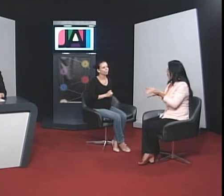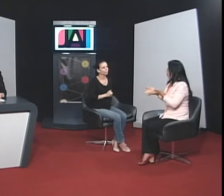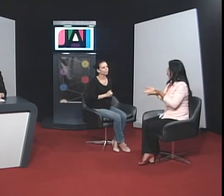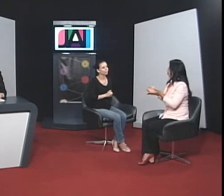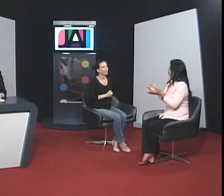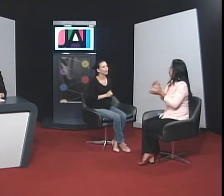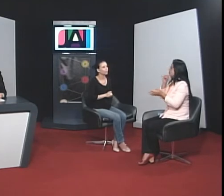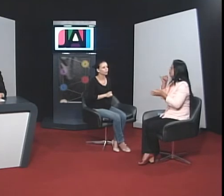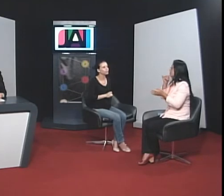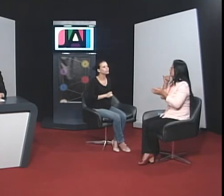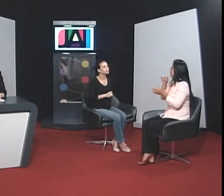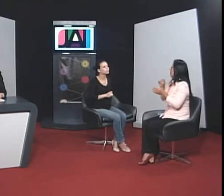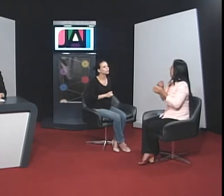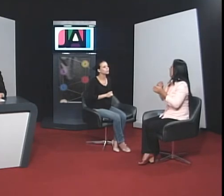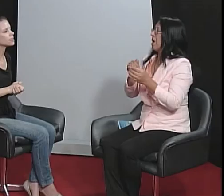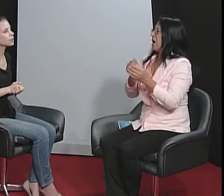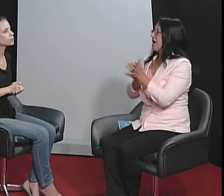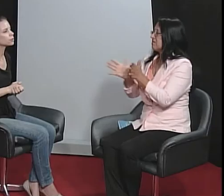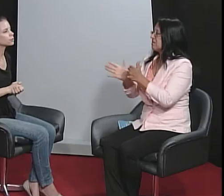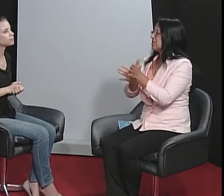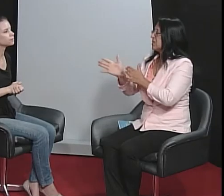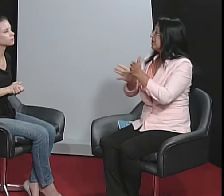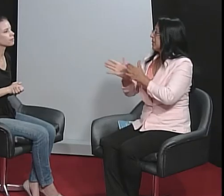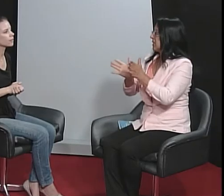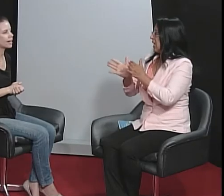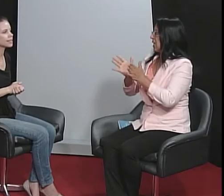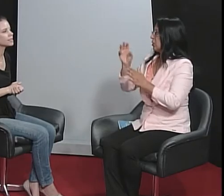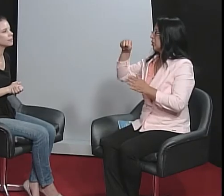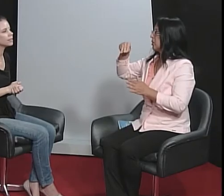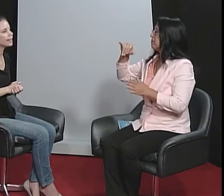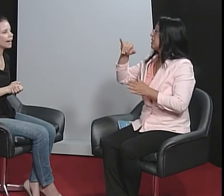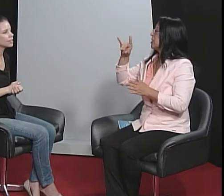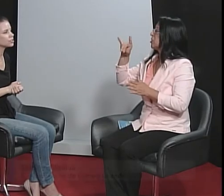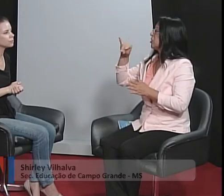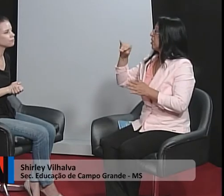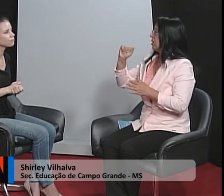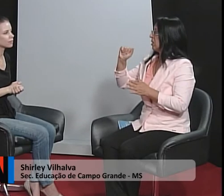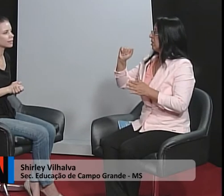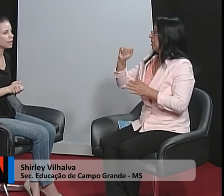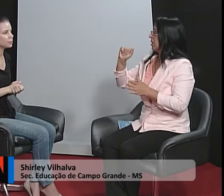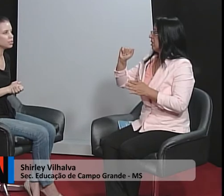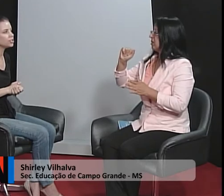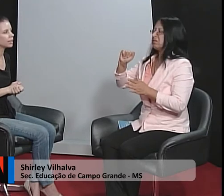É, hoje, por exemplo, acessibilidade da mídia, né,